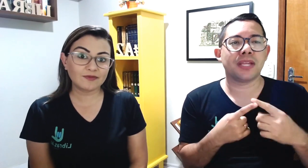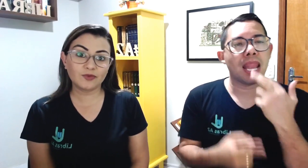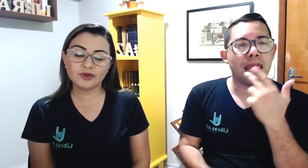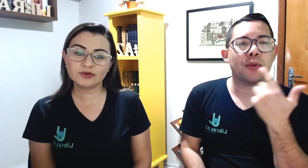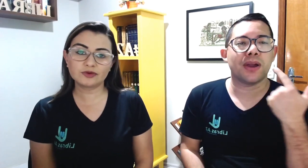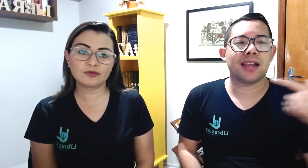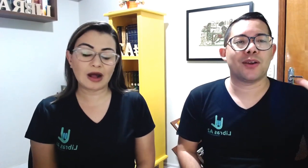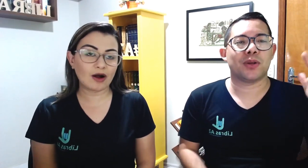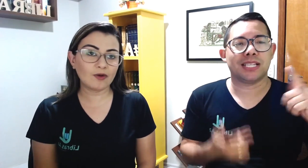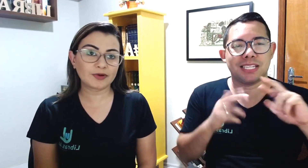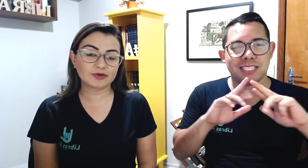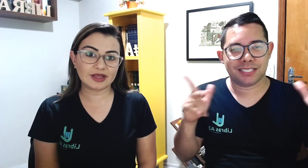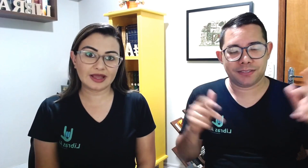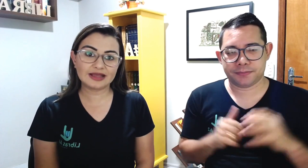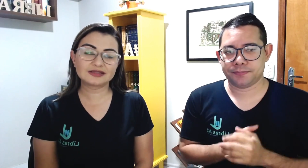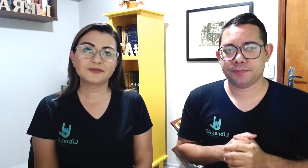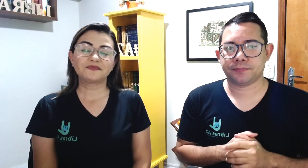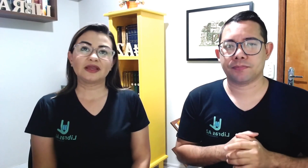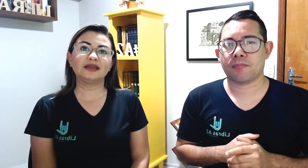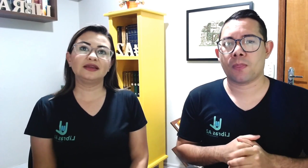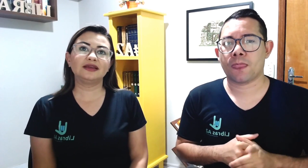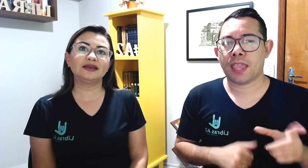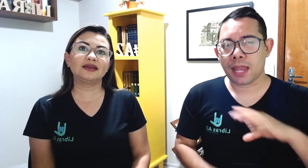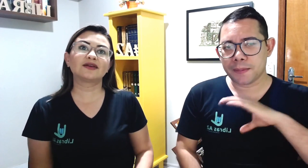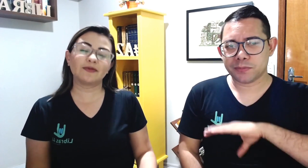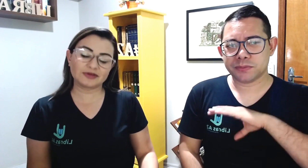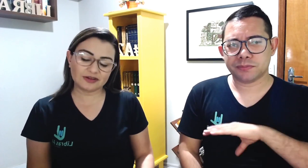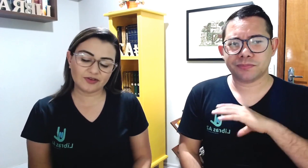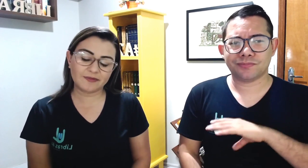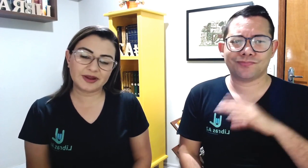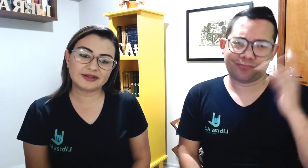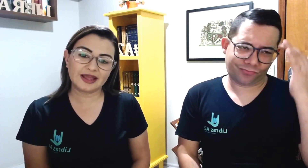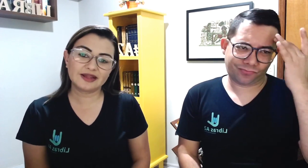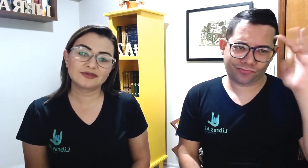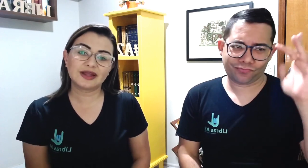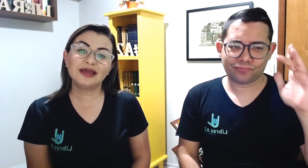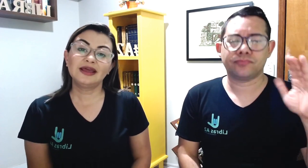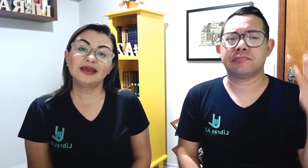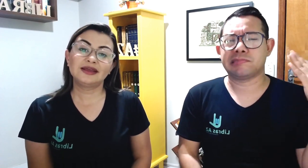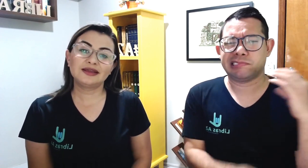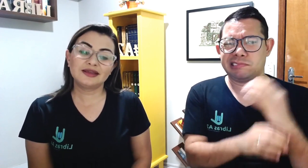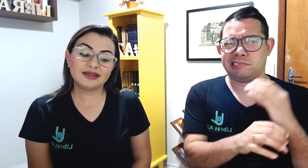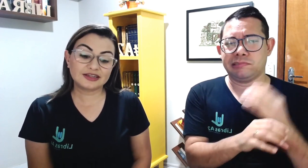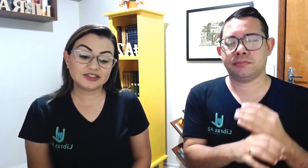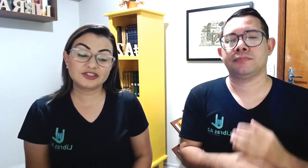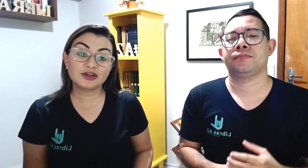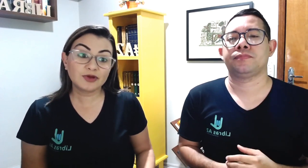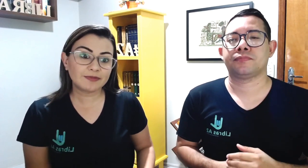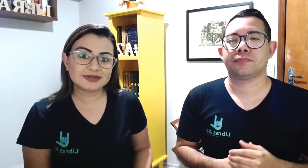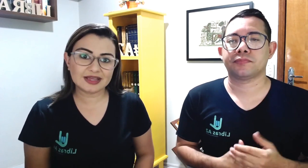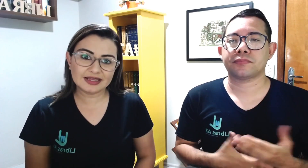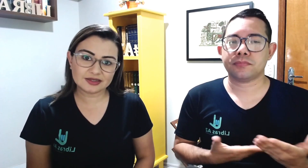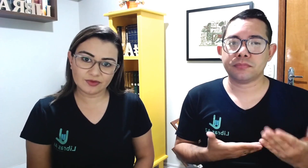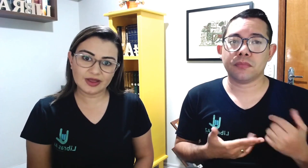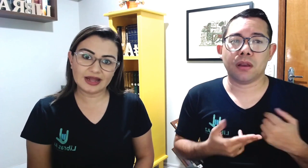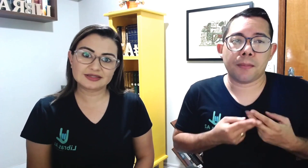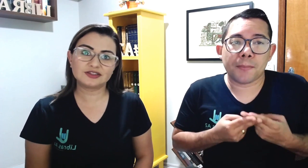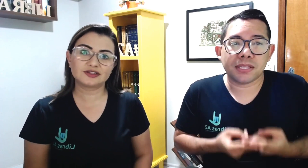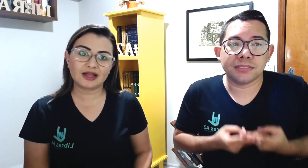muito mal português, e depois ele foi aprendendo, né, e a gente tinha muita paciência com ele, assim, de estar